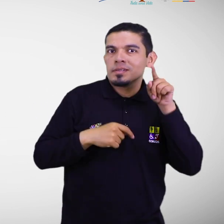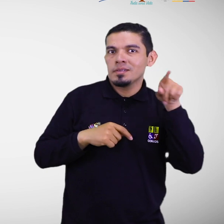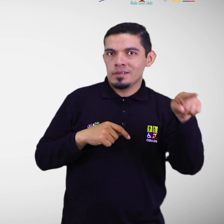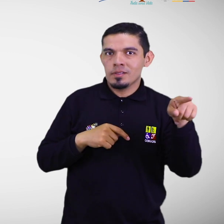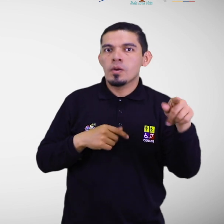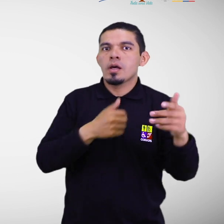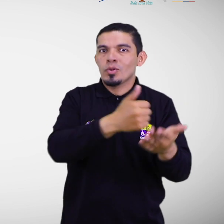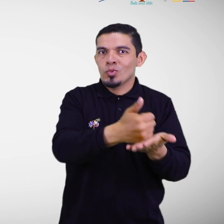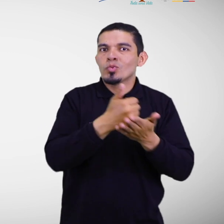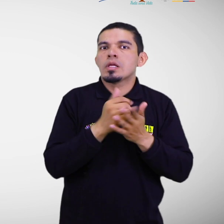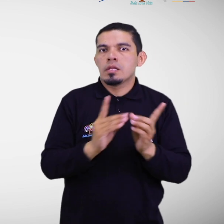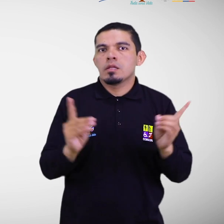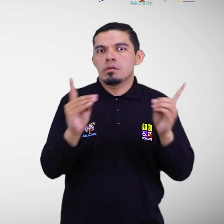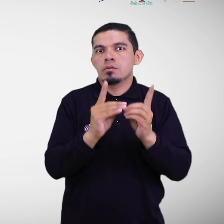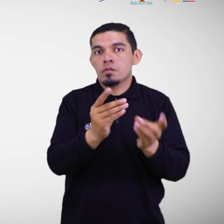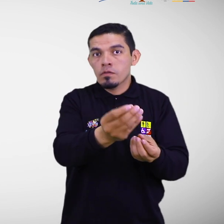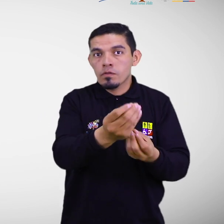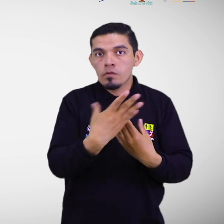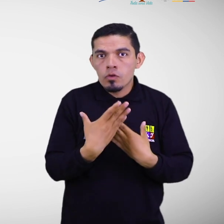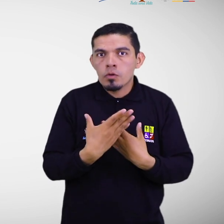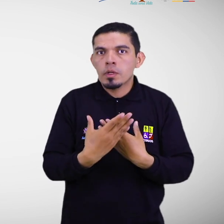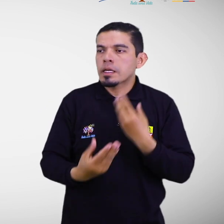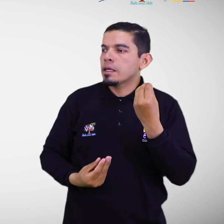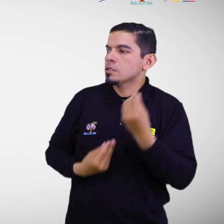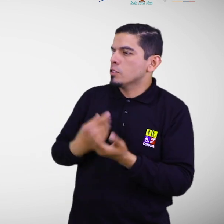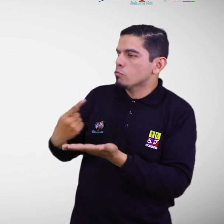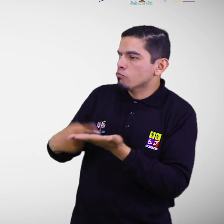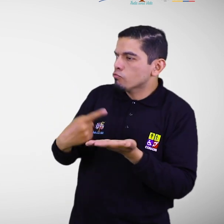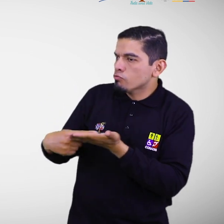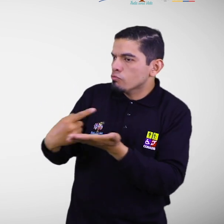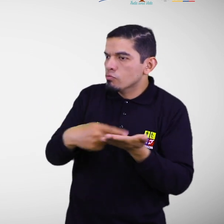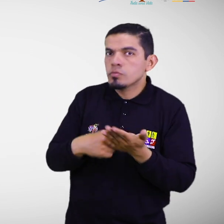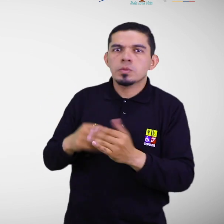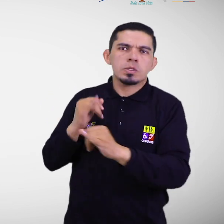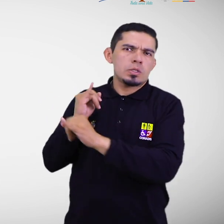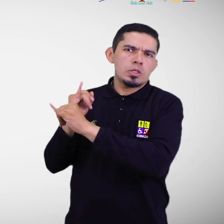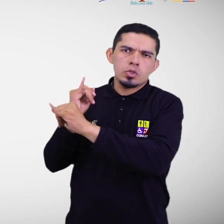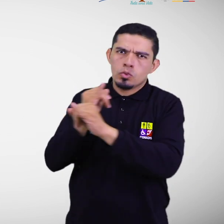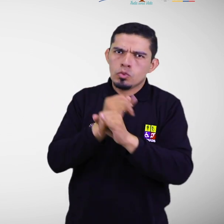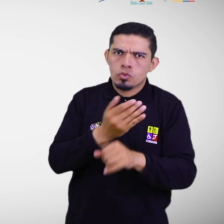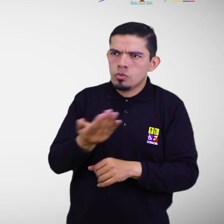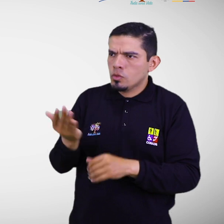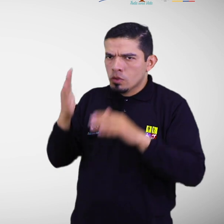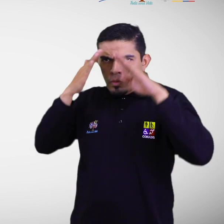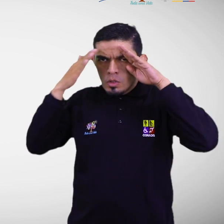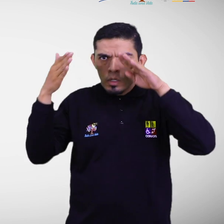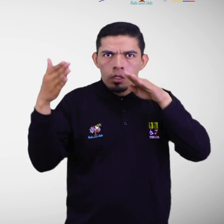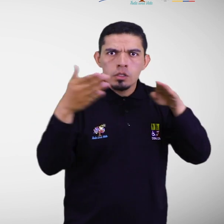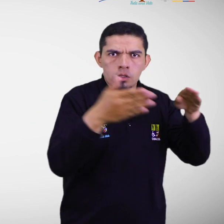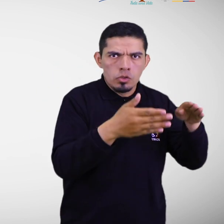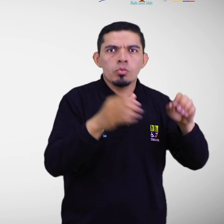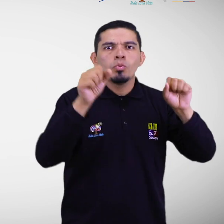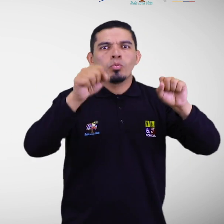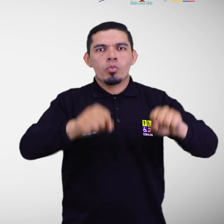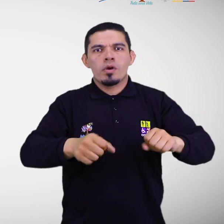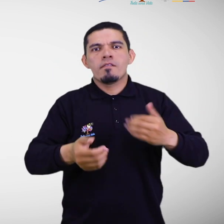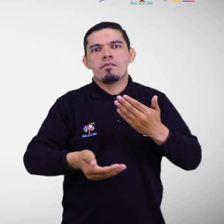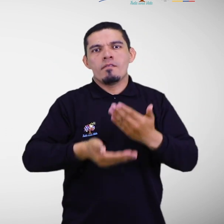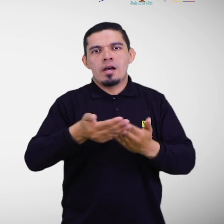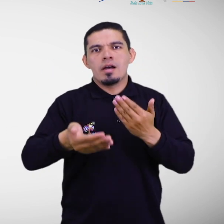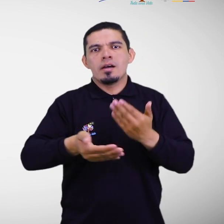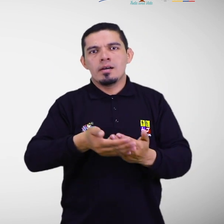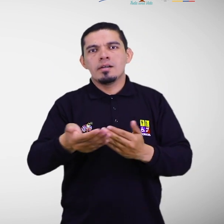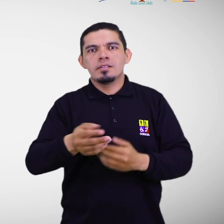este primer paso brinda orientaciones mínimas para que los actores interesados en focalizar estrategias de gestión del riesgo de